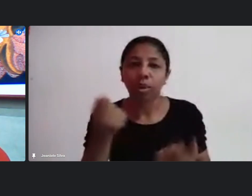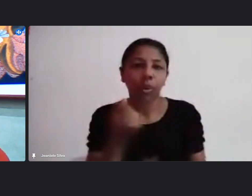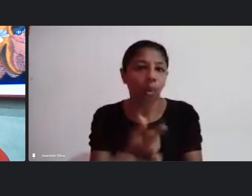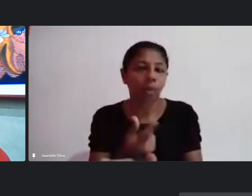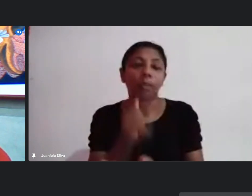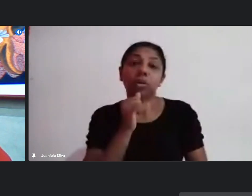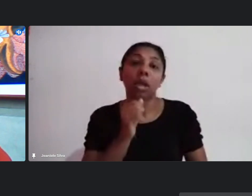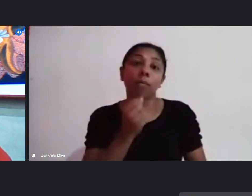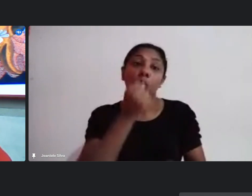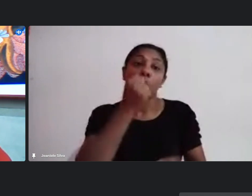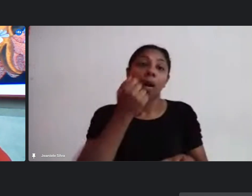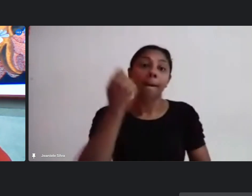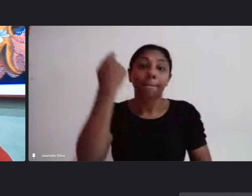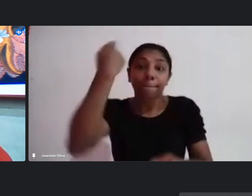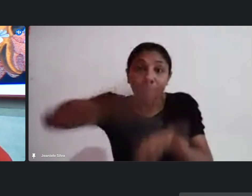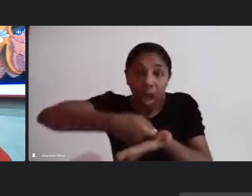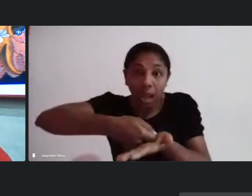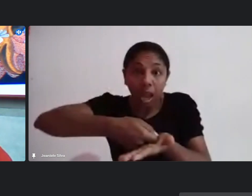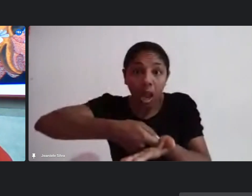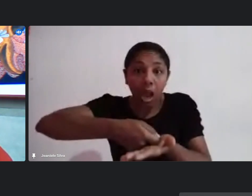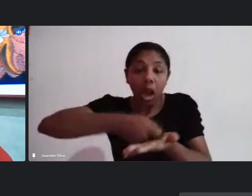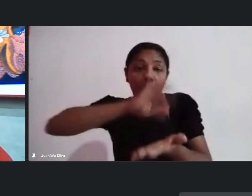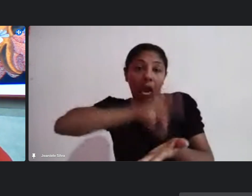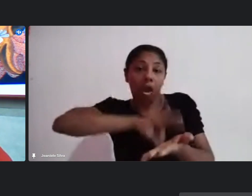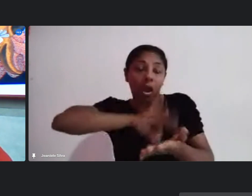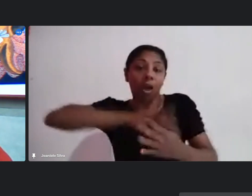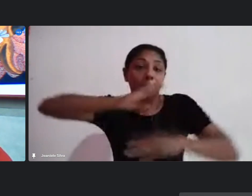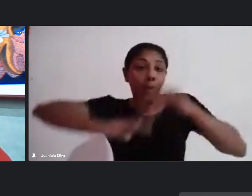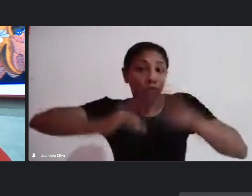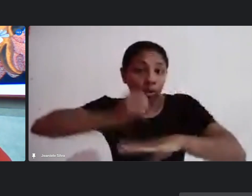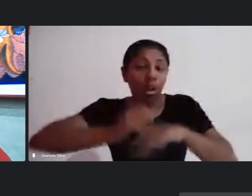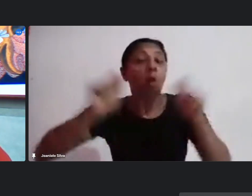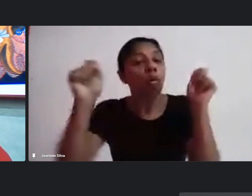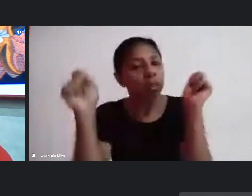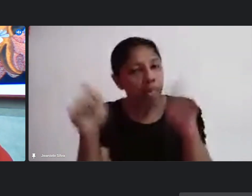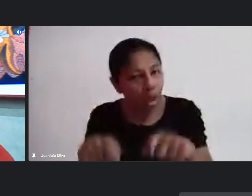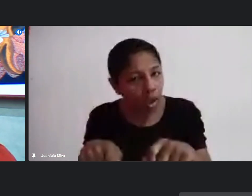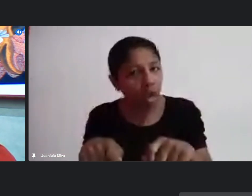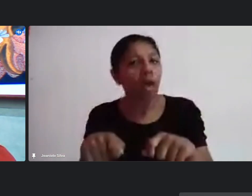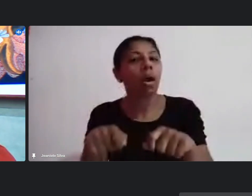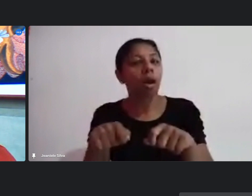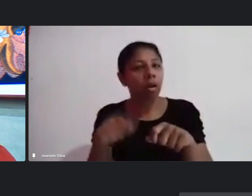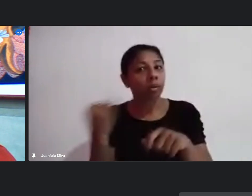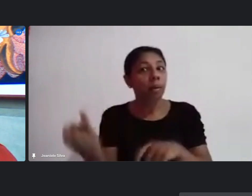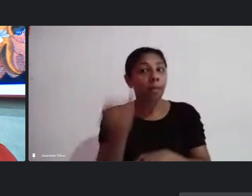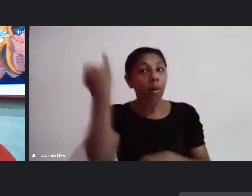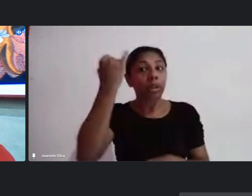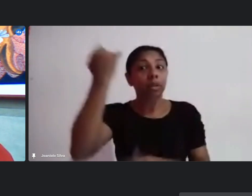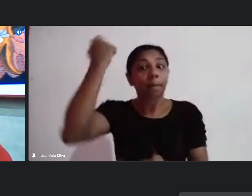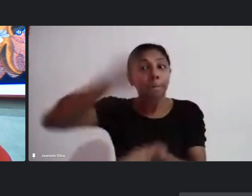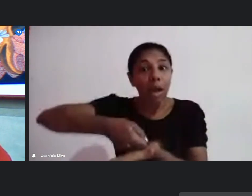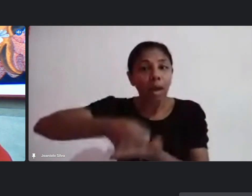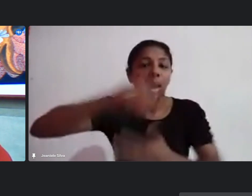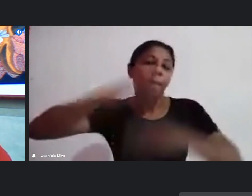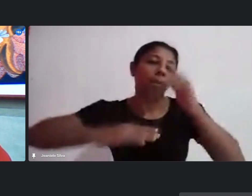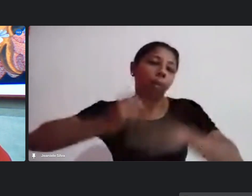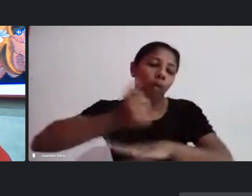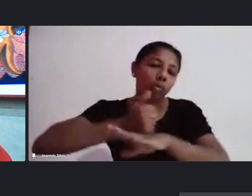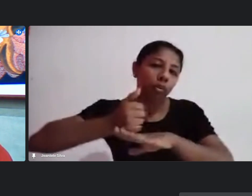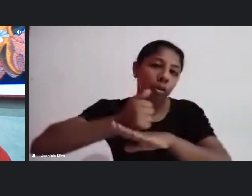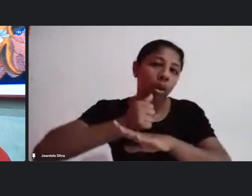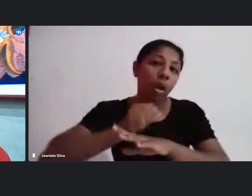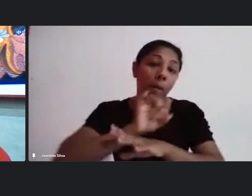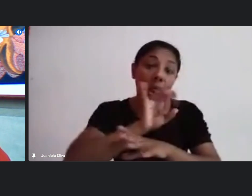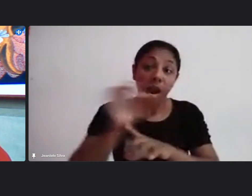também é possível pagar cachê inclusive é muito importante que se pare cachê para que cada artista que aqui